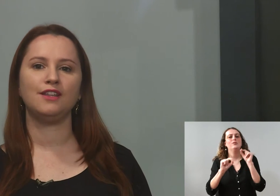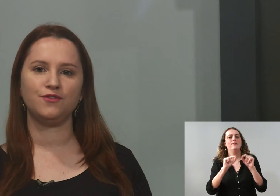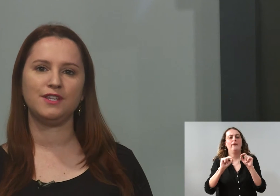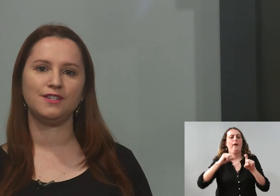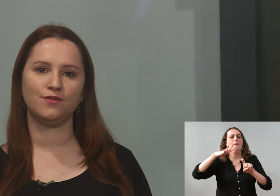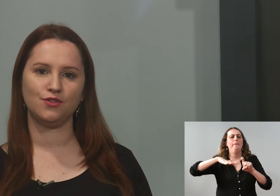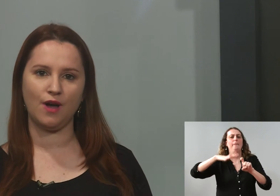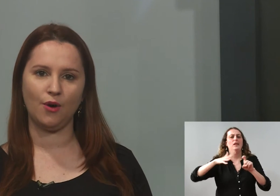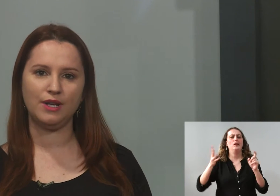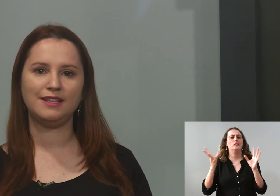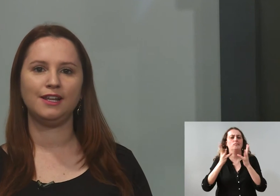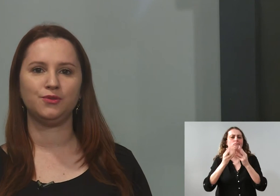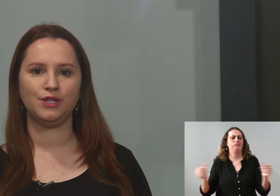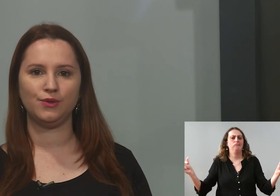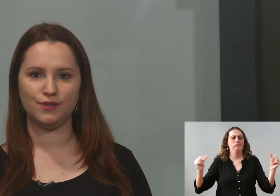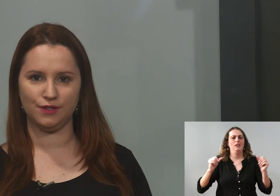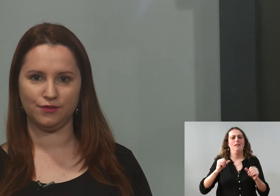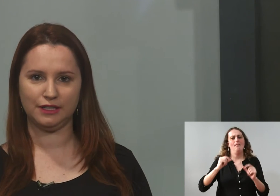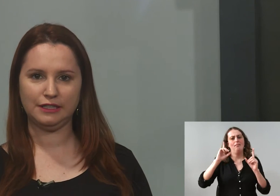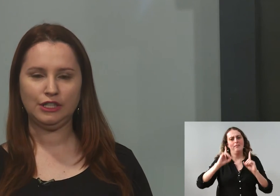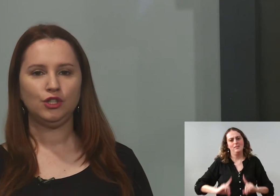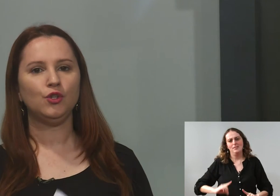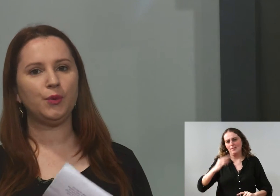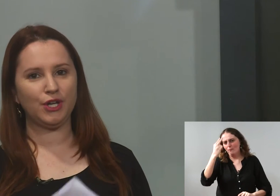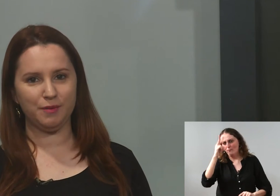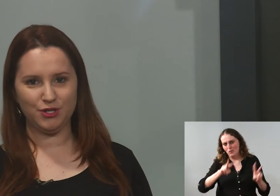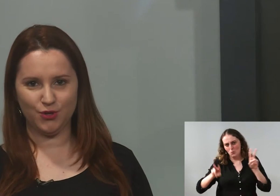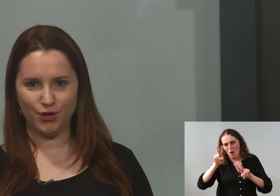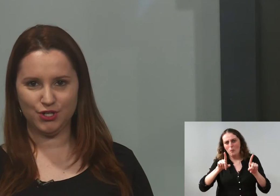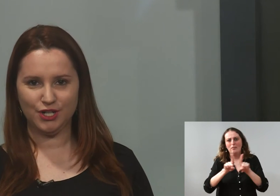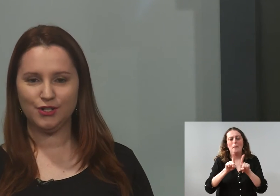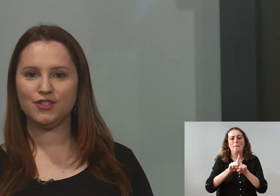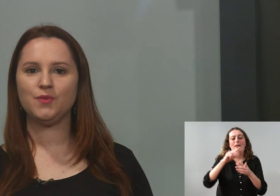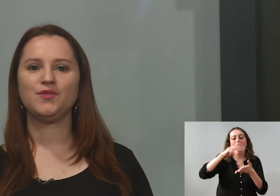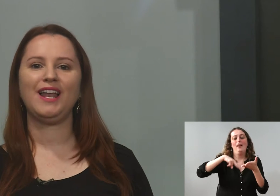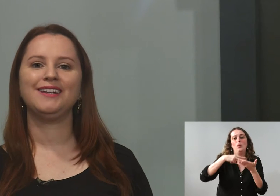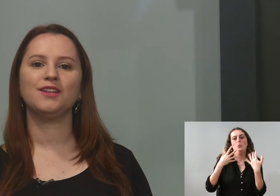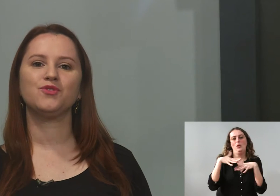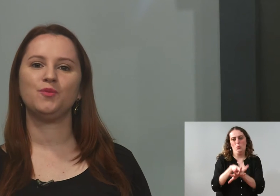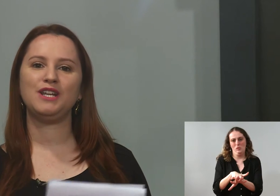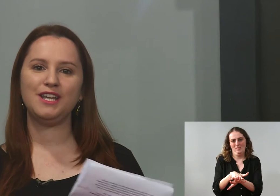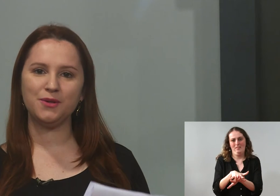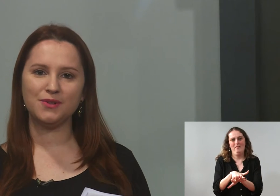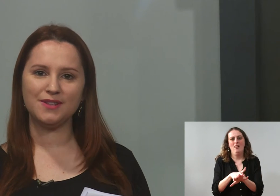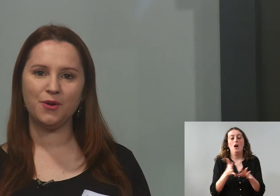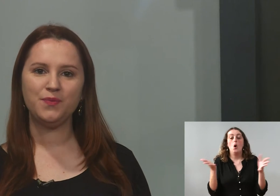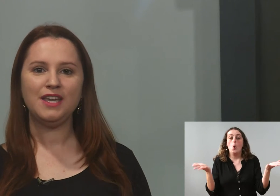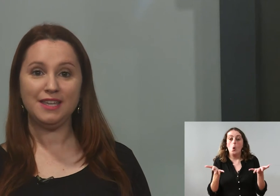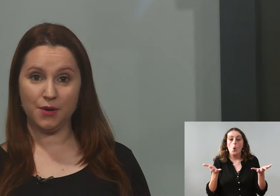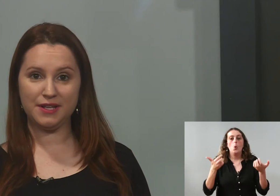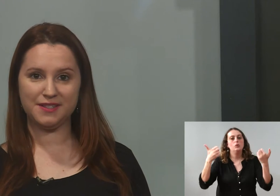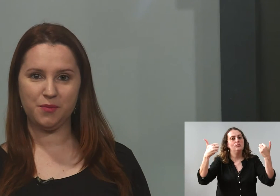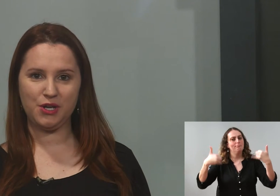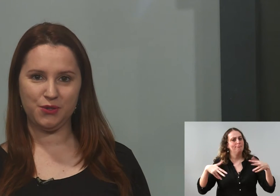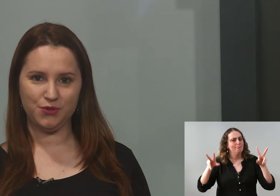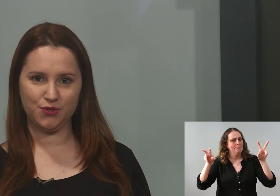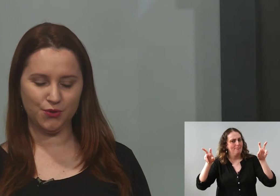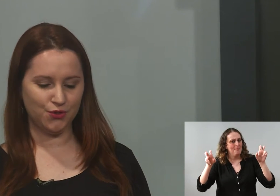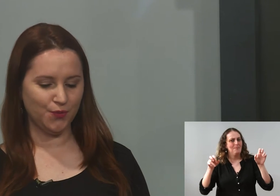deficiência visual e da leitura inclusiva. No programa de hoje, nós vamos falar então sobre inclusão e eu recebo aqui no estúdio